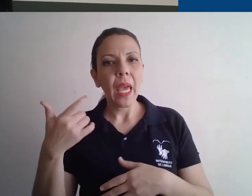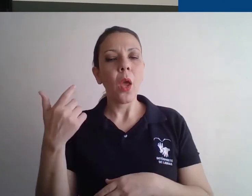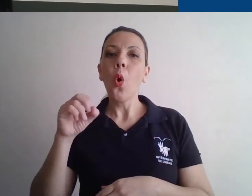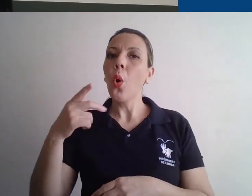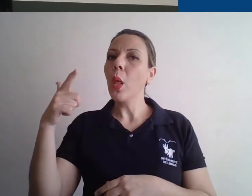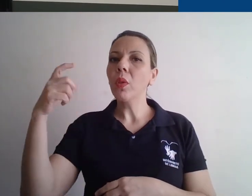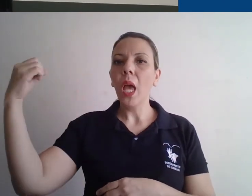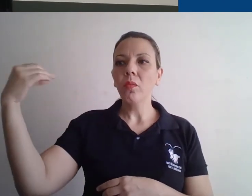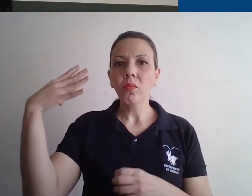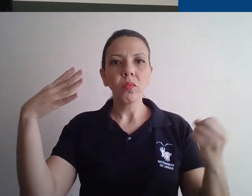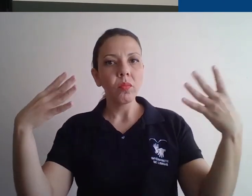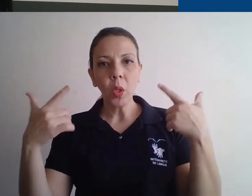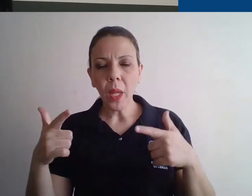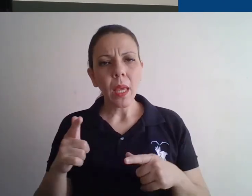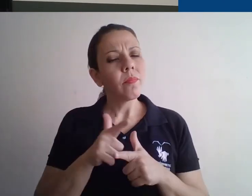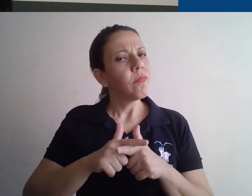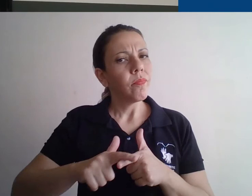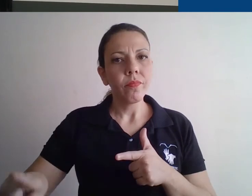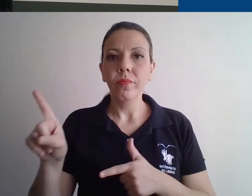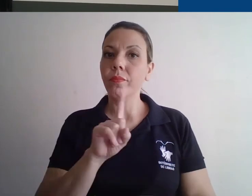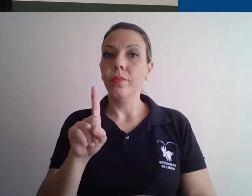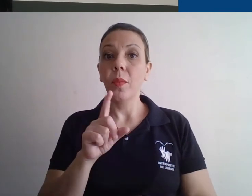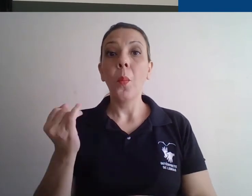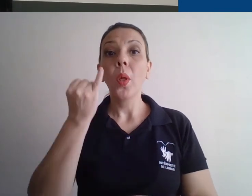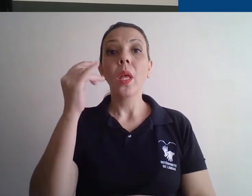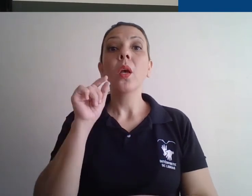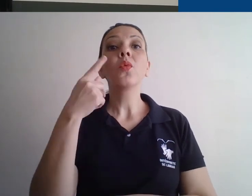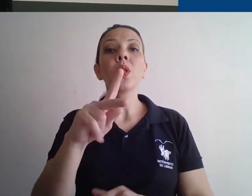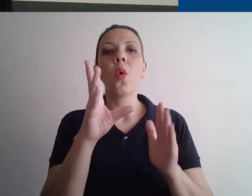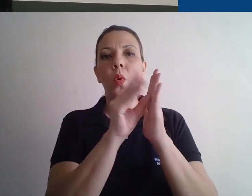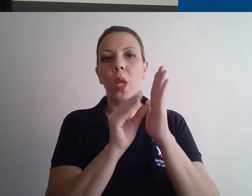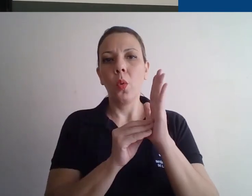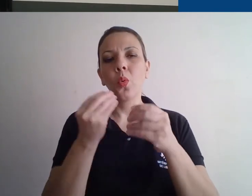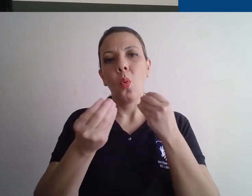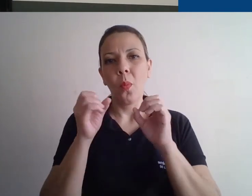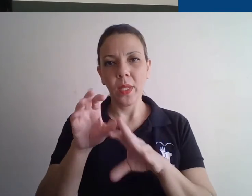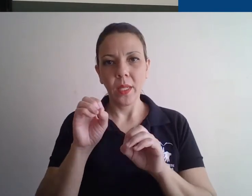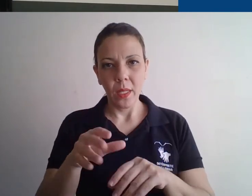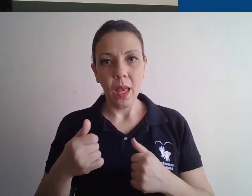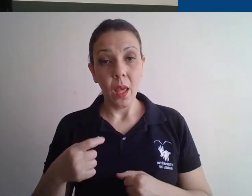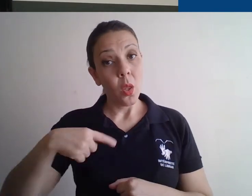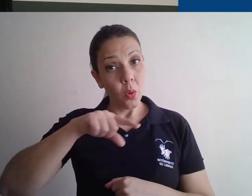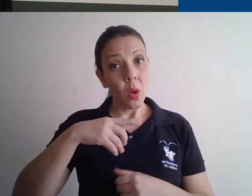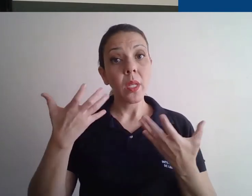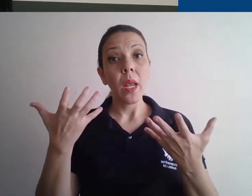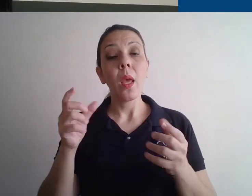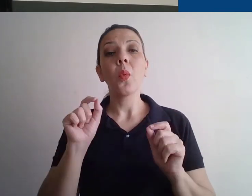nem, às vezes, um abajur para te ajudar a filmar à noite, não tem problema, tá? O que importa é o seu conteúdo e como ele será passado.